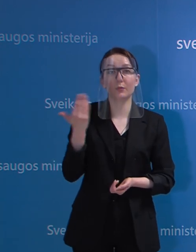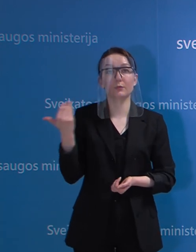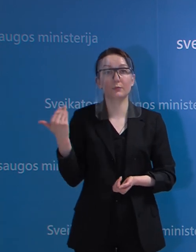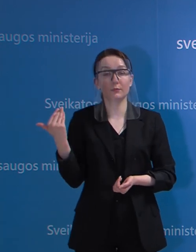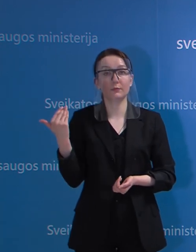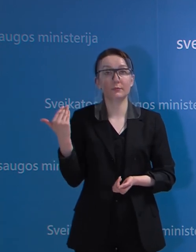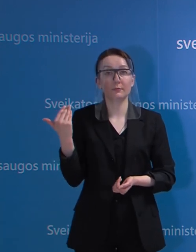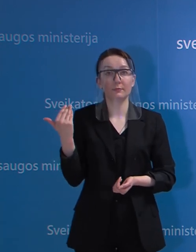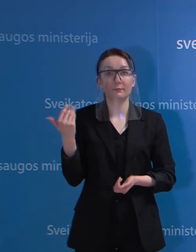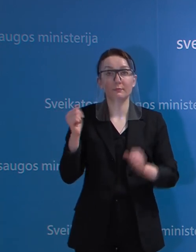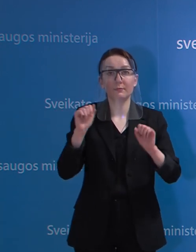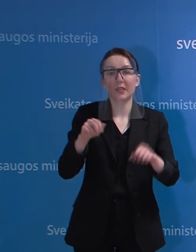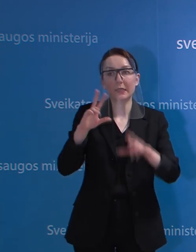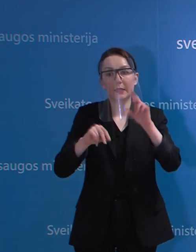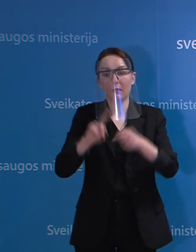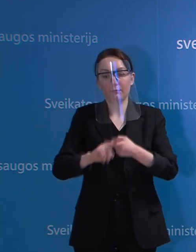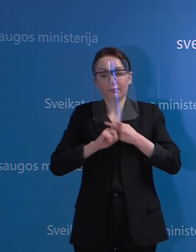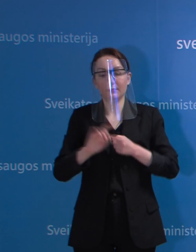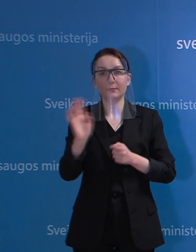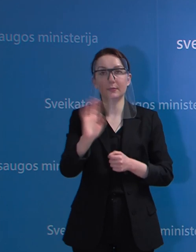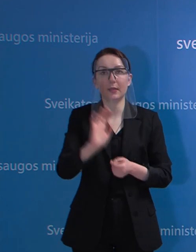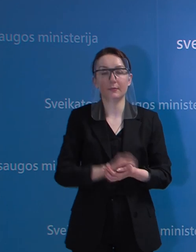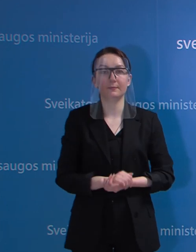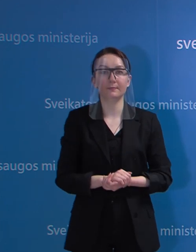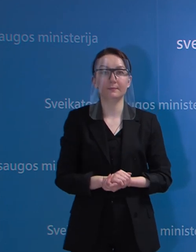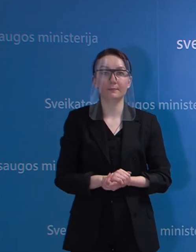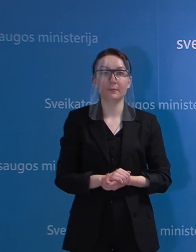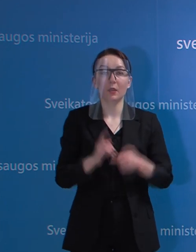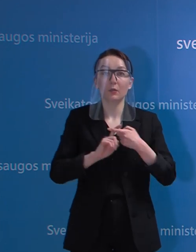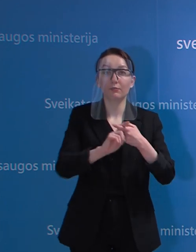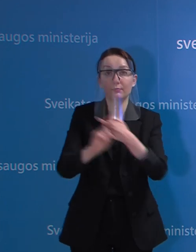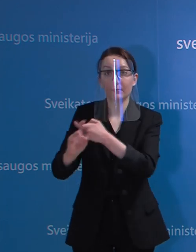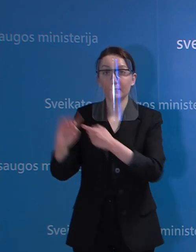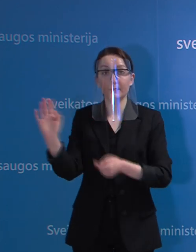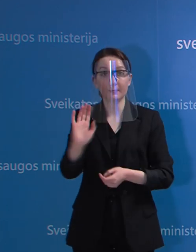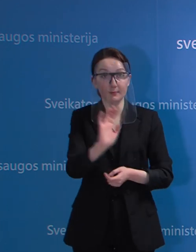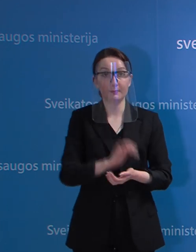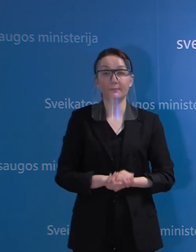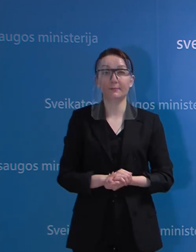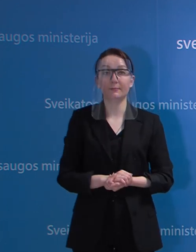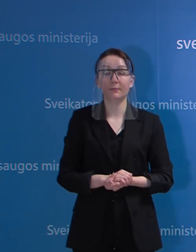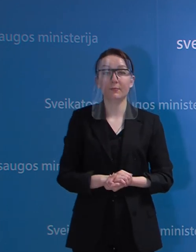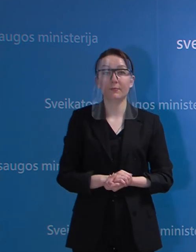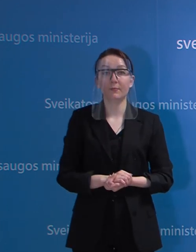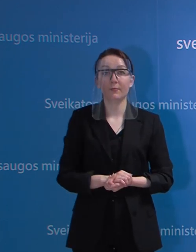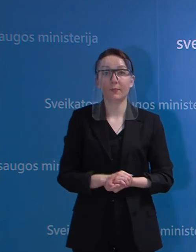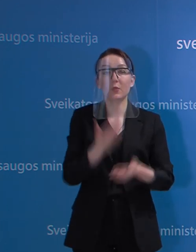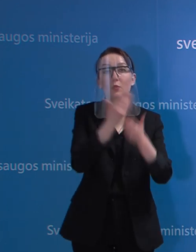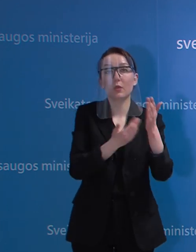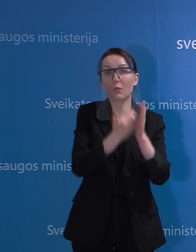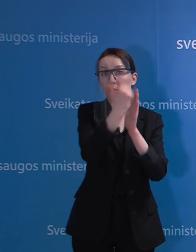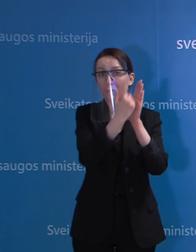tą galimą riziką žmonėm, pas kuriuos jie ateina ir pas kuriuos lankosi. Tai, aišku, tos